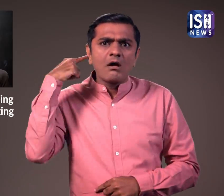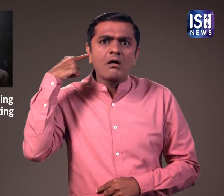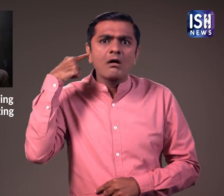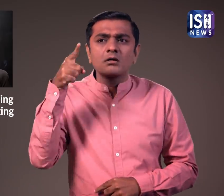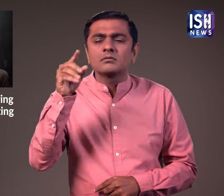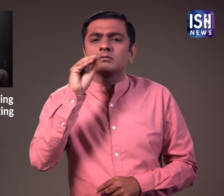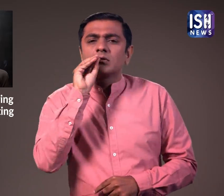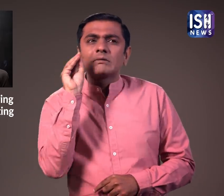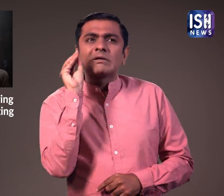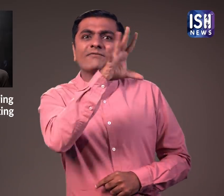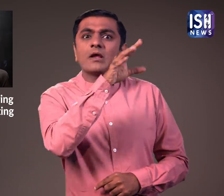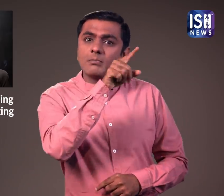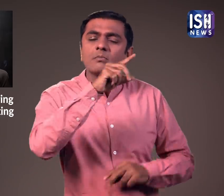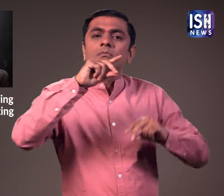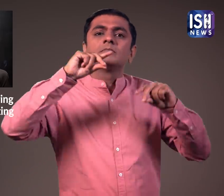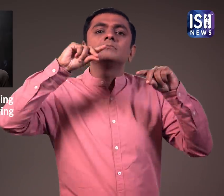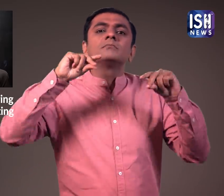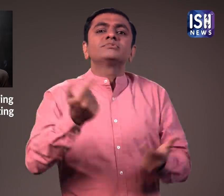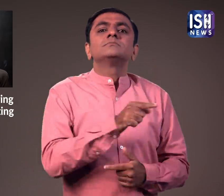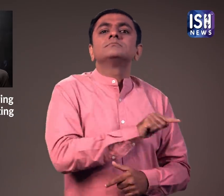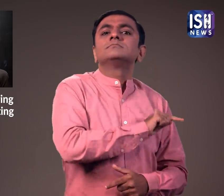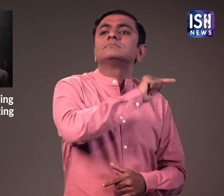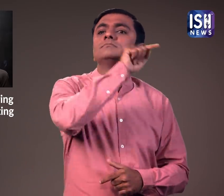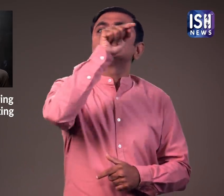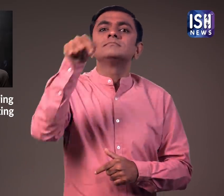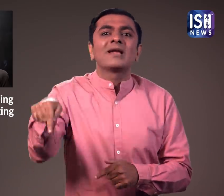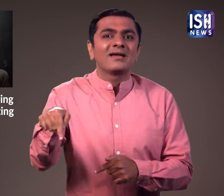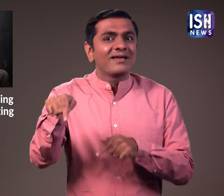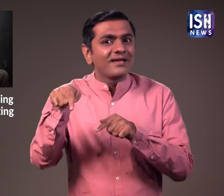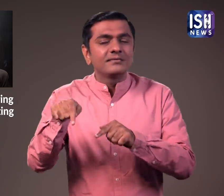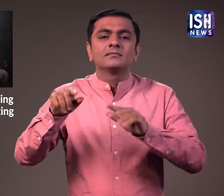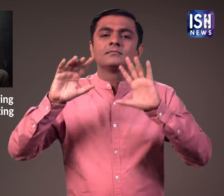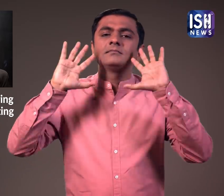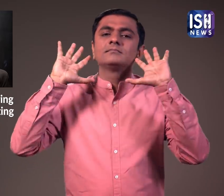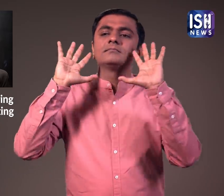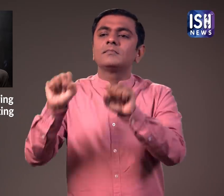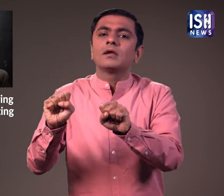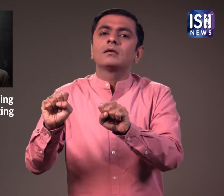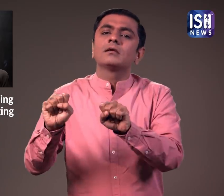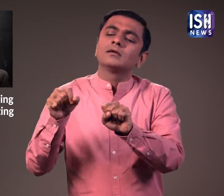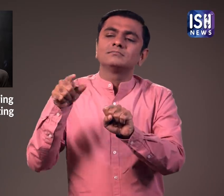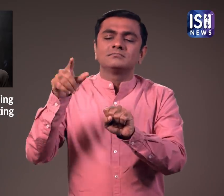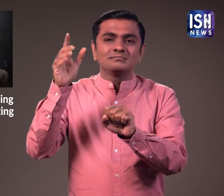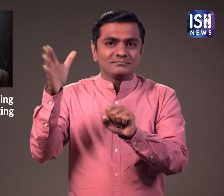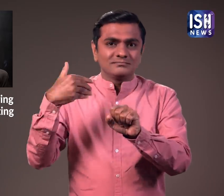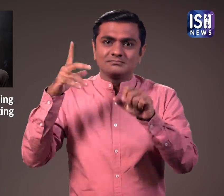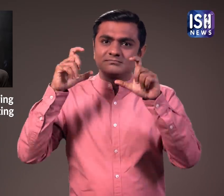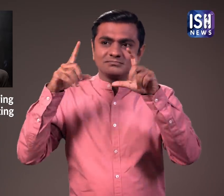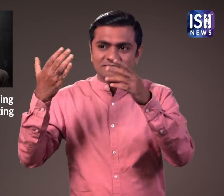और पुलिस को सूचना दी गई। तब पेंटिंग को बरामत किया गया और संग्राले में वापस लाया गया।